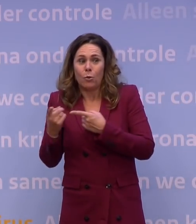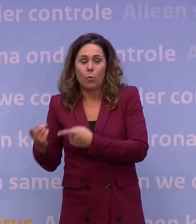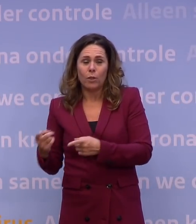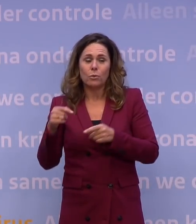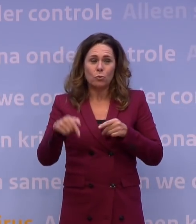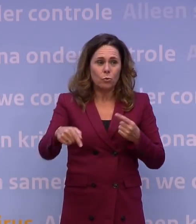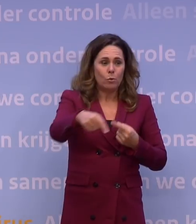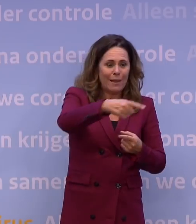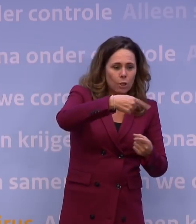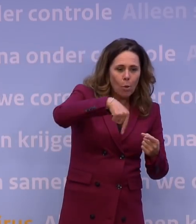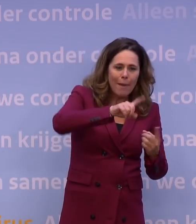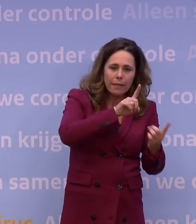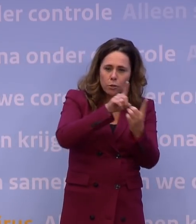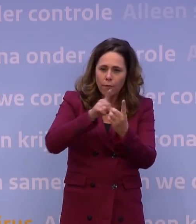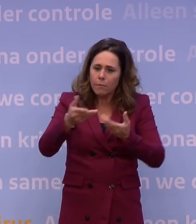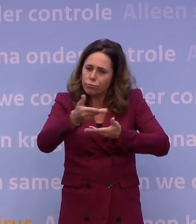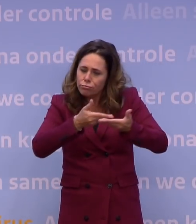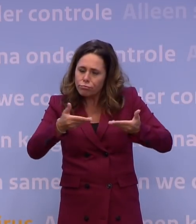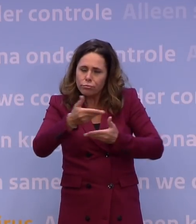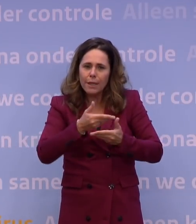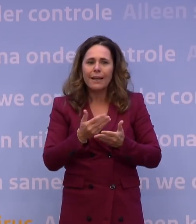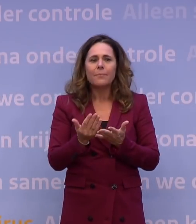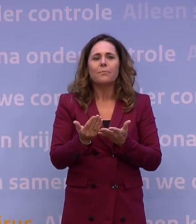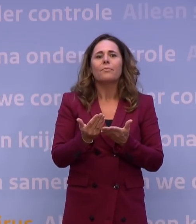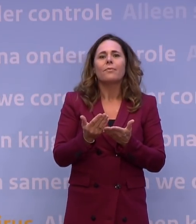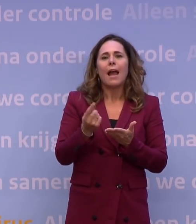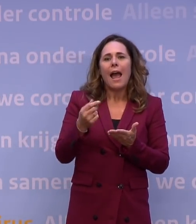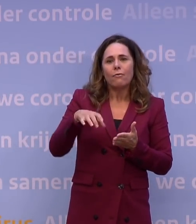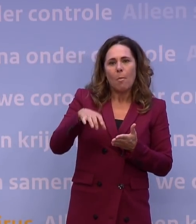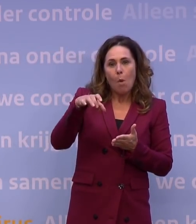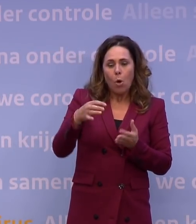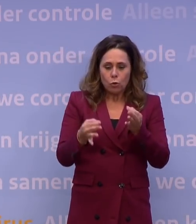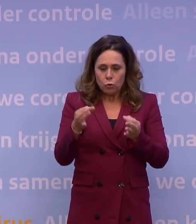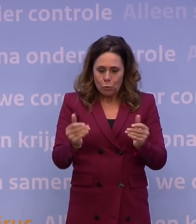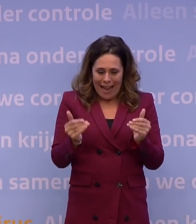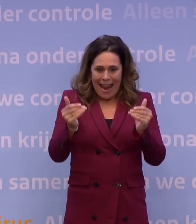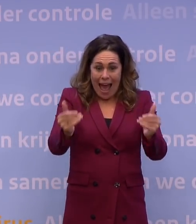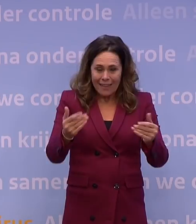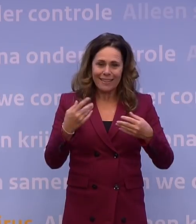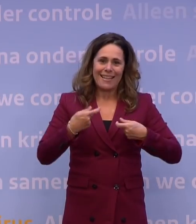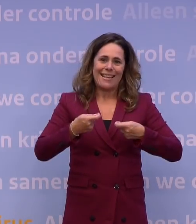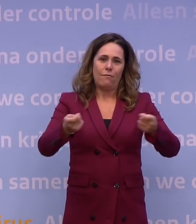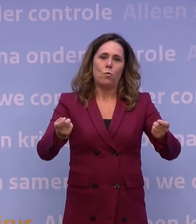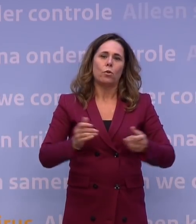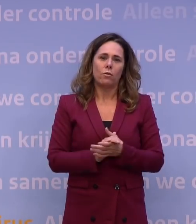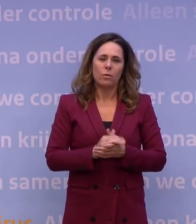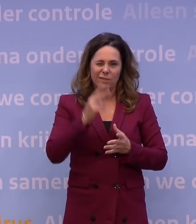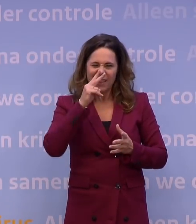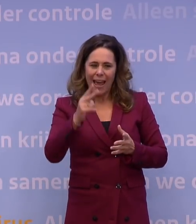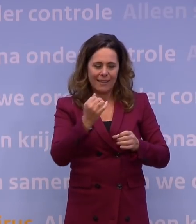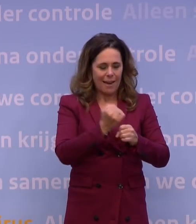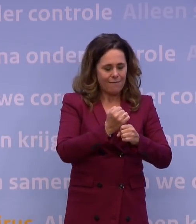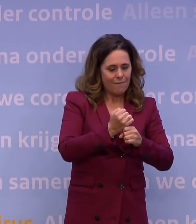gemeenten over invoering van de vermogenstoets op een later moment. Dus als je naar het hele pakket kijkt van alle regelingen voor ondernemers en